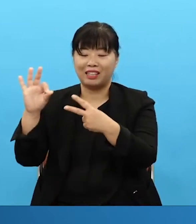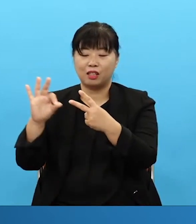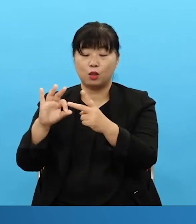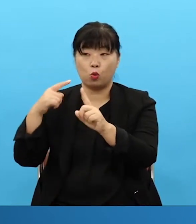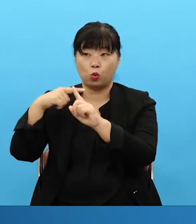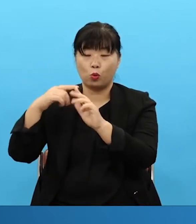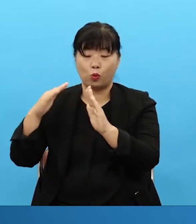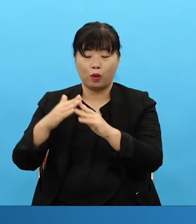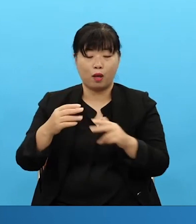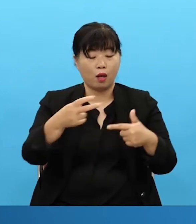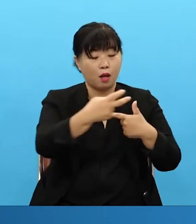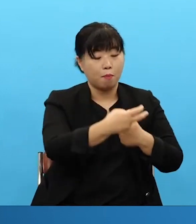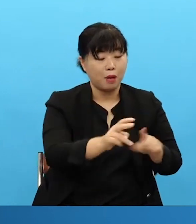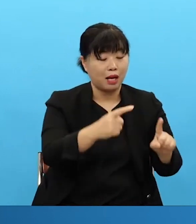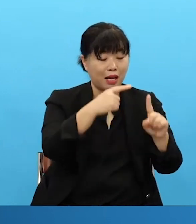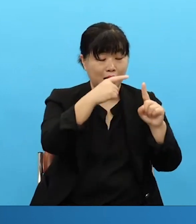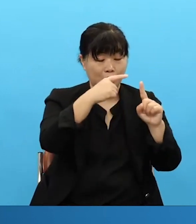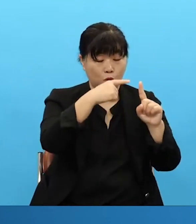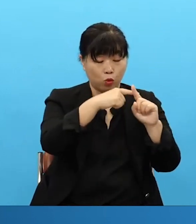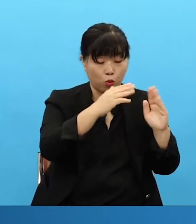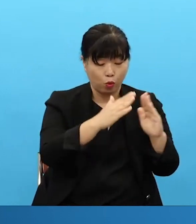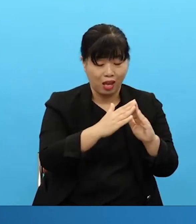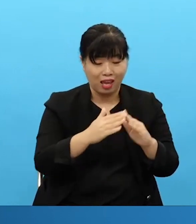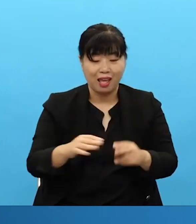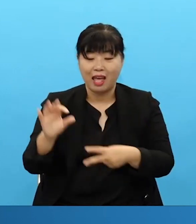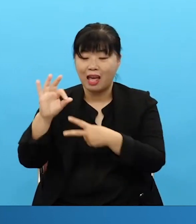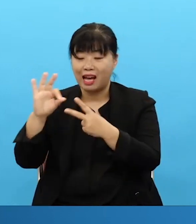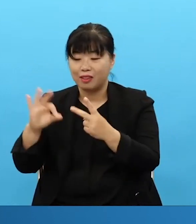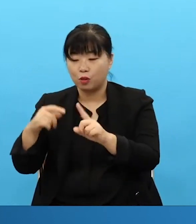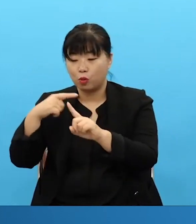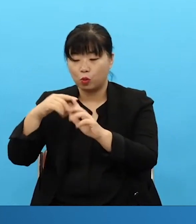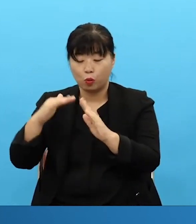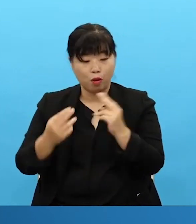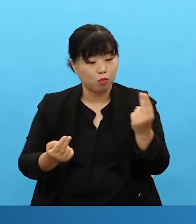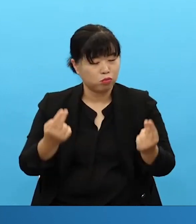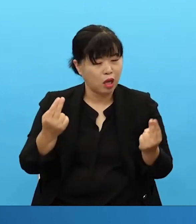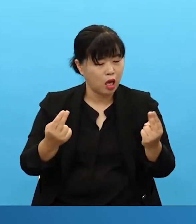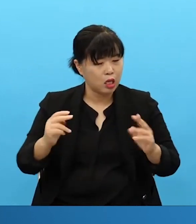안대학 교회입니다. 그리고 드디어 시작됩니다.